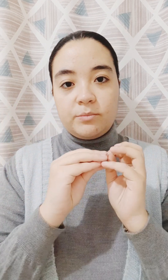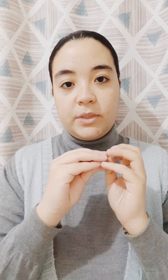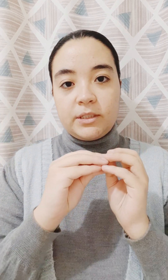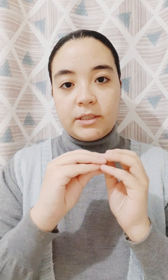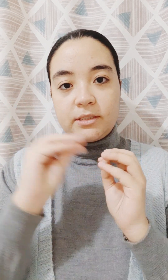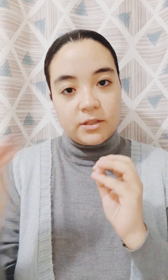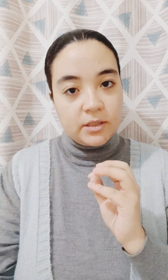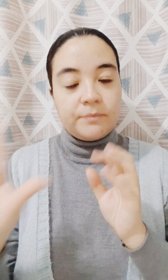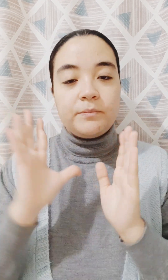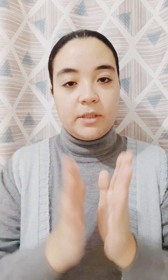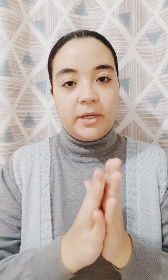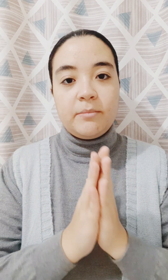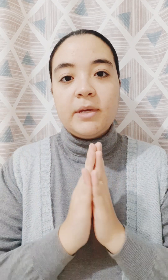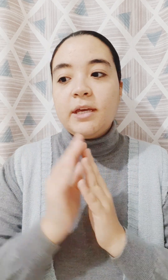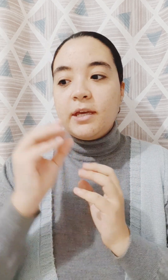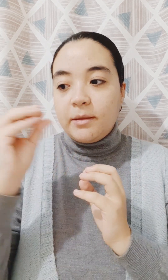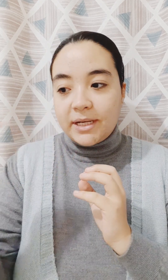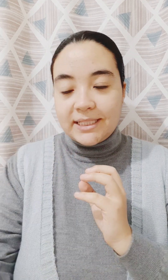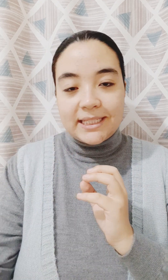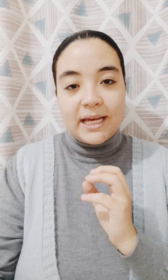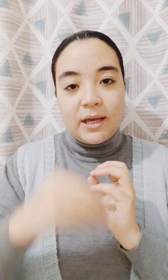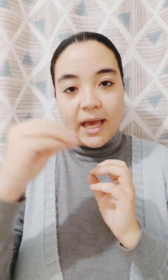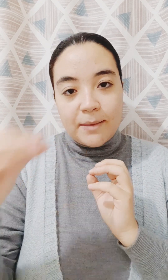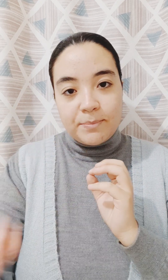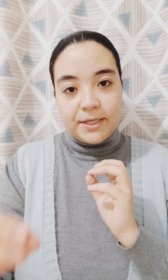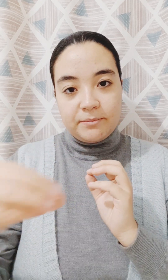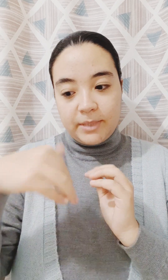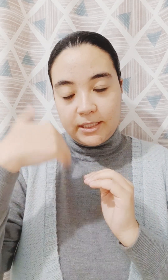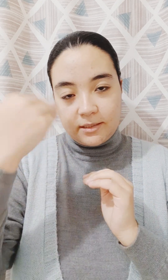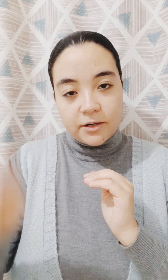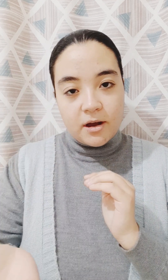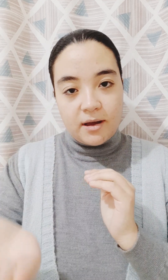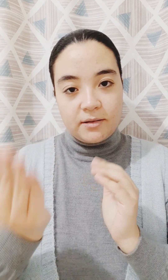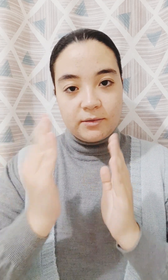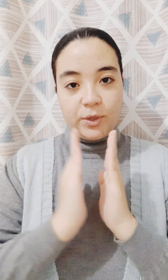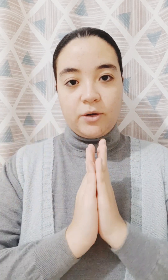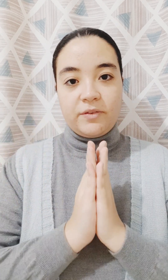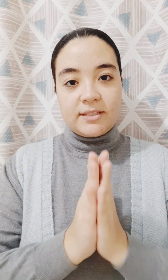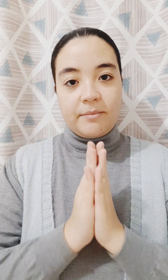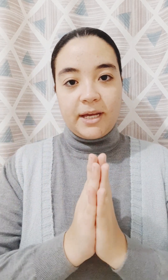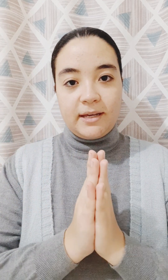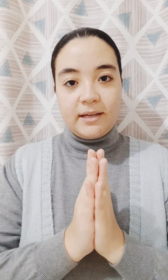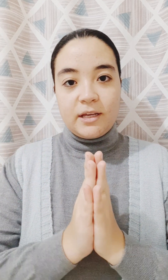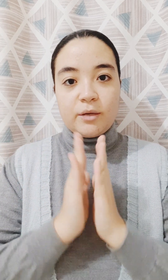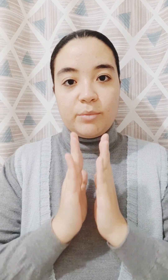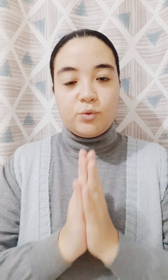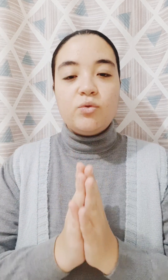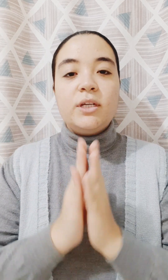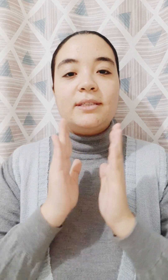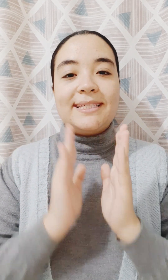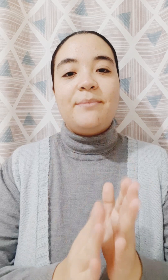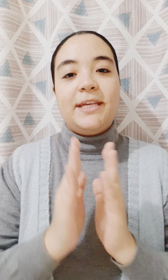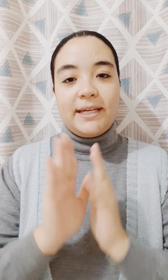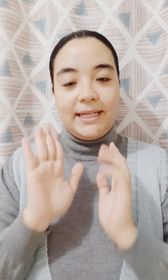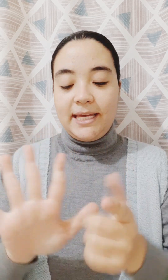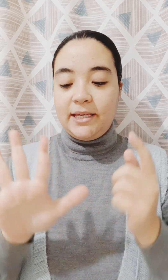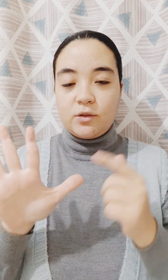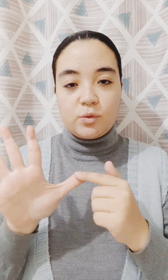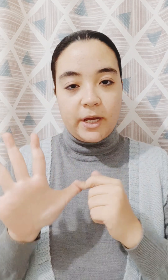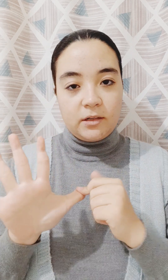من اختيارنا. تمام? بعد كده قبل ما نركع. واحنا وقفين زي ما احنا. بنقول تسبيح. اللي هي. سبحان